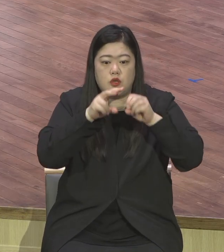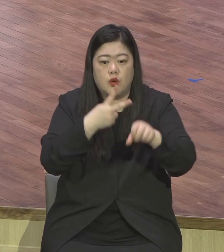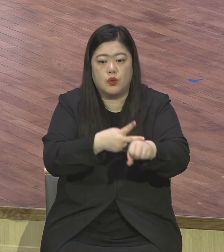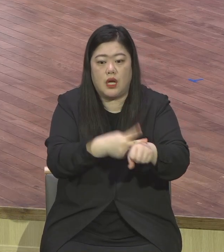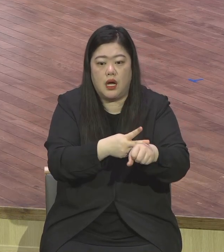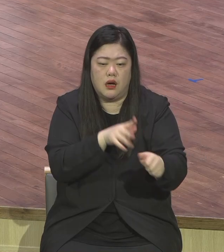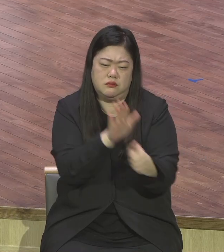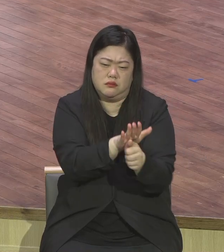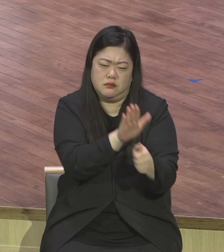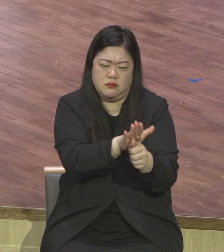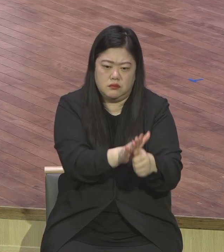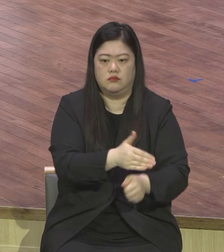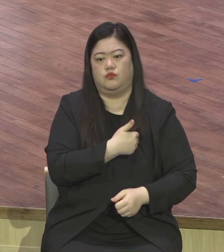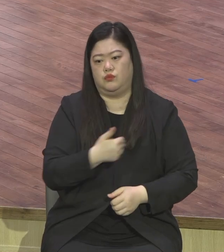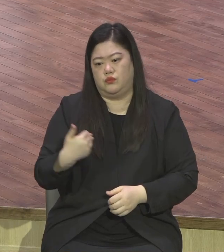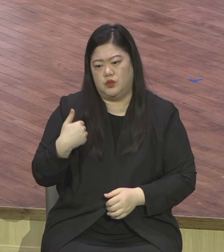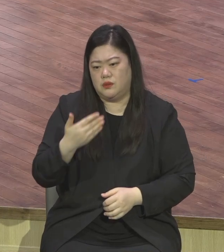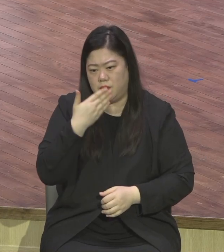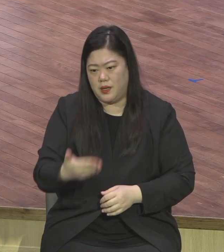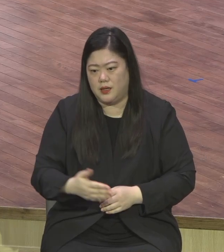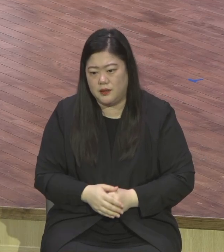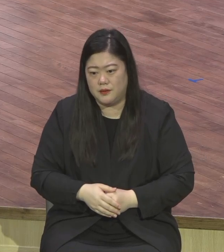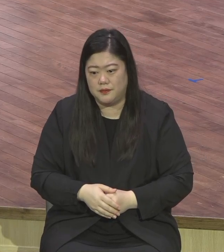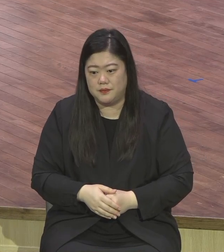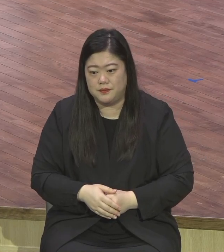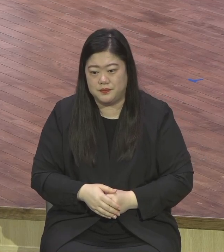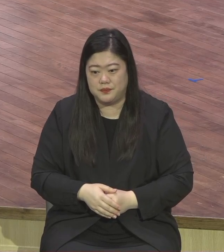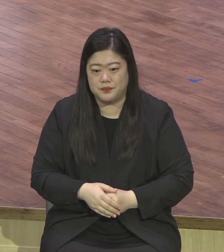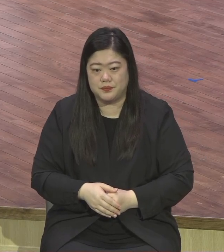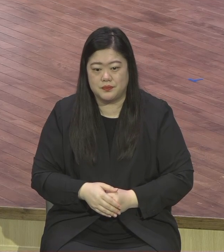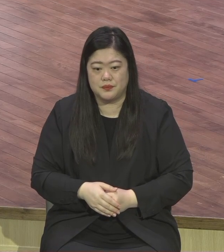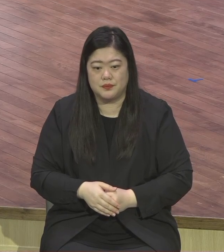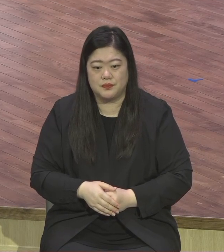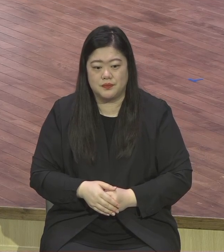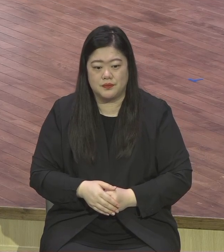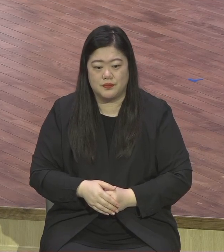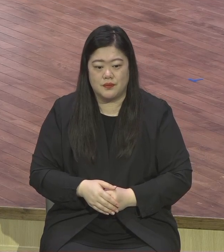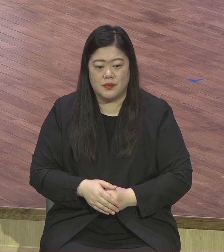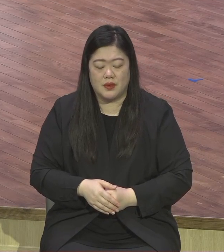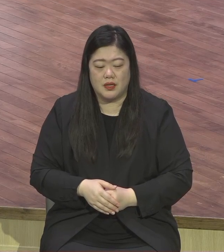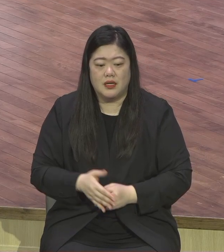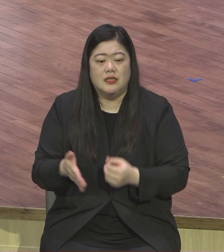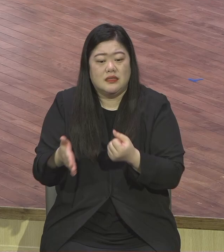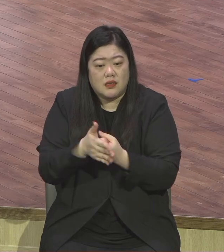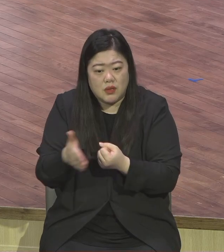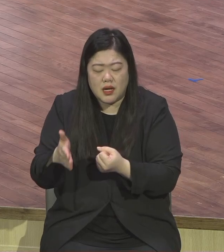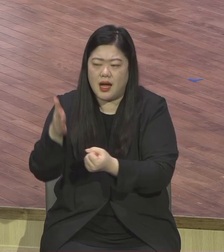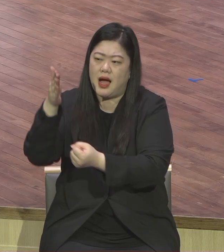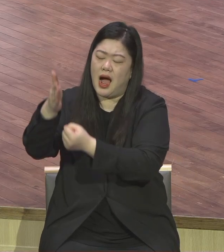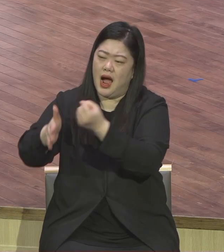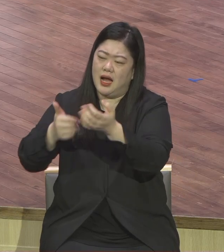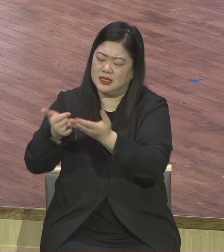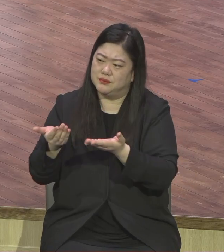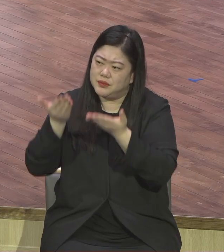위한 이 헌신의 시간표에 기쁨과 감사함으로 하나님께 드릴 수 있는 이 복음 경제가